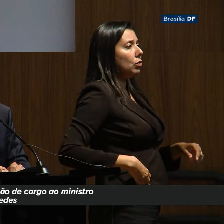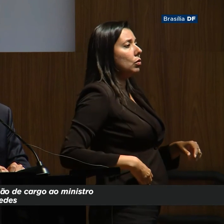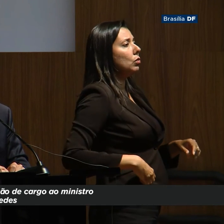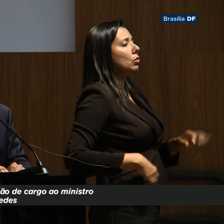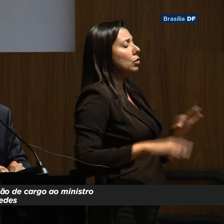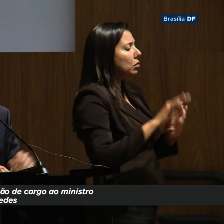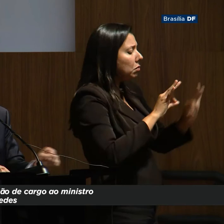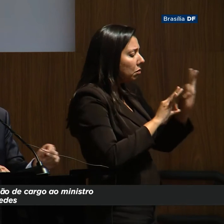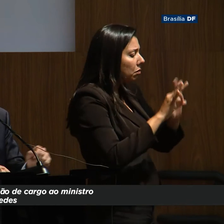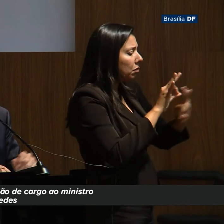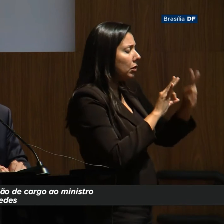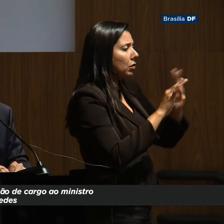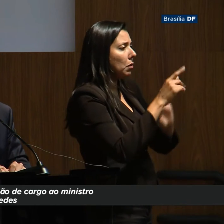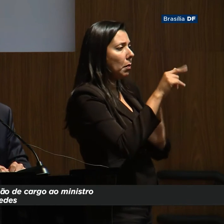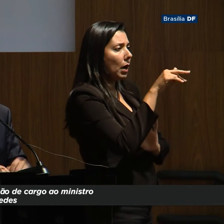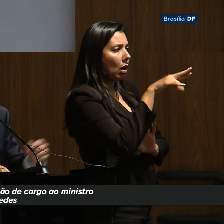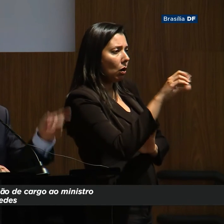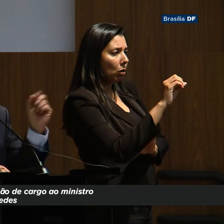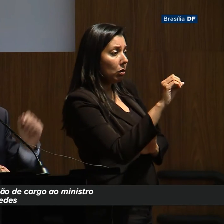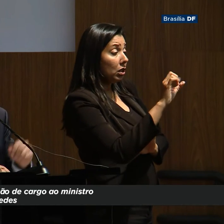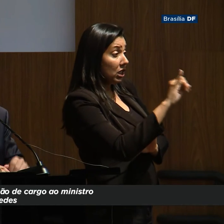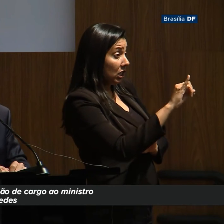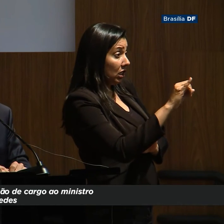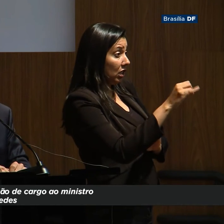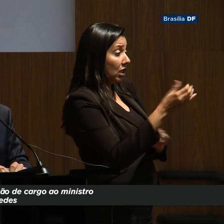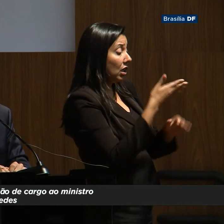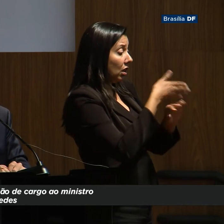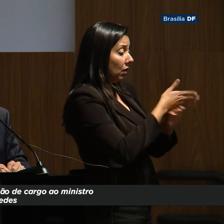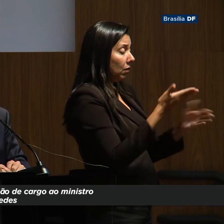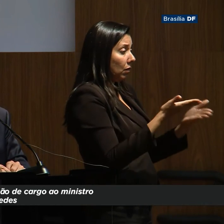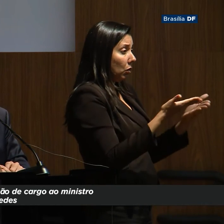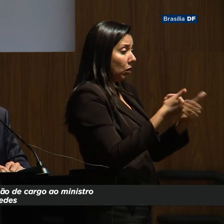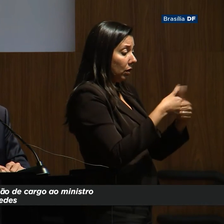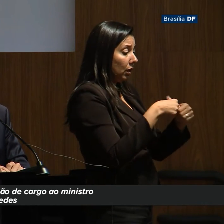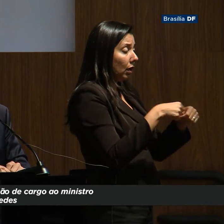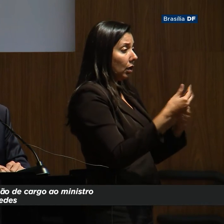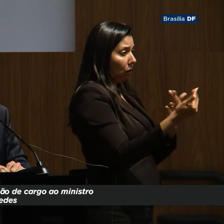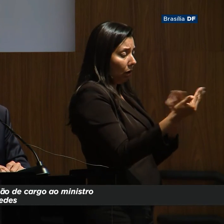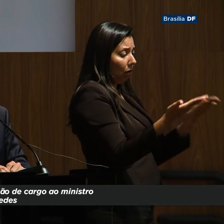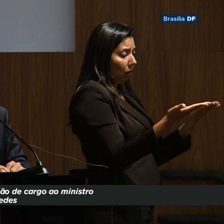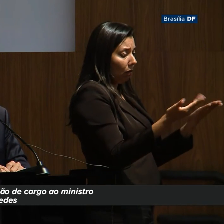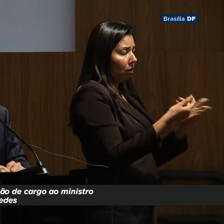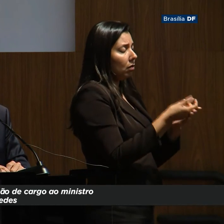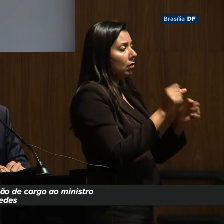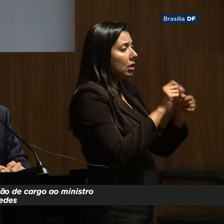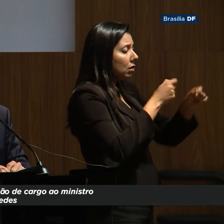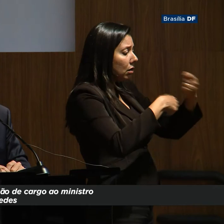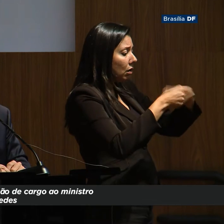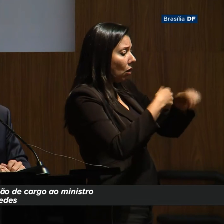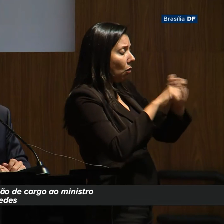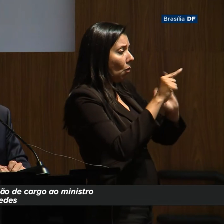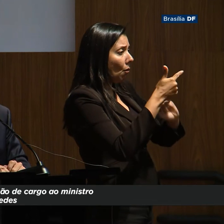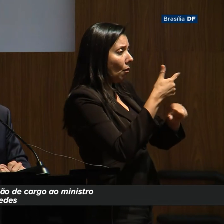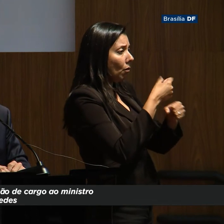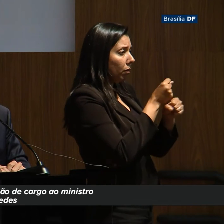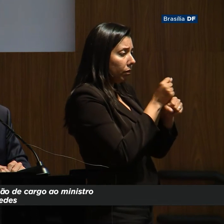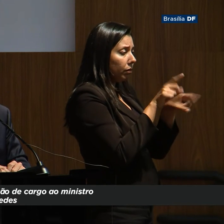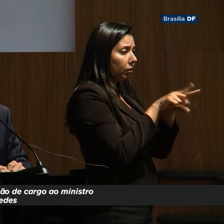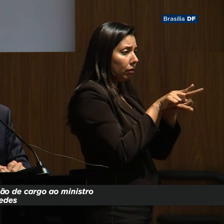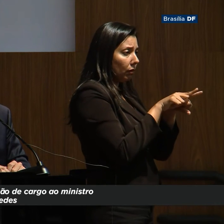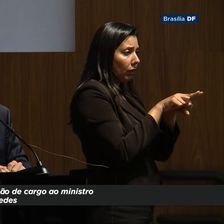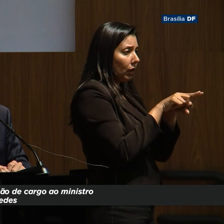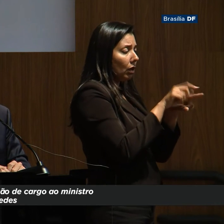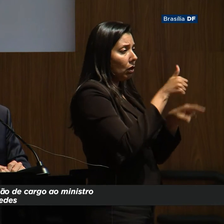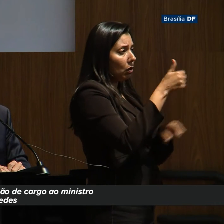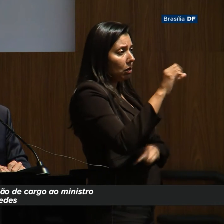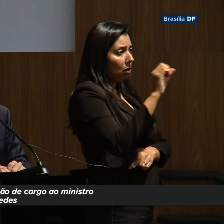Se a gente entrar agora com o centésimo, vigésimo lugar, como nós estamos, como facilidade de fazer negócio, e daqui a uns dois anos a gente tiver ainda entre